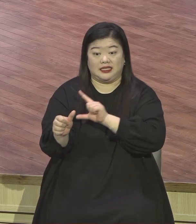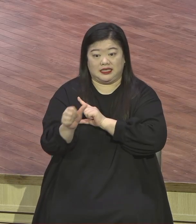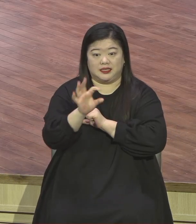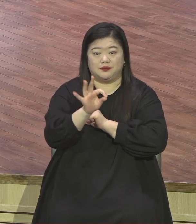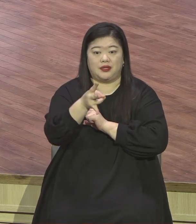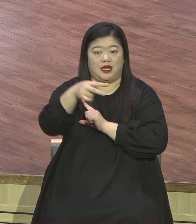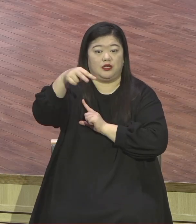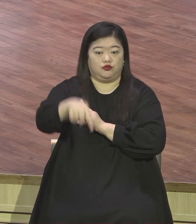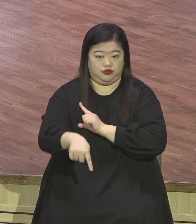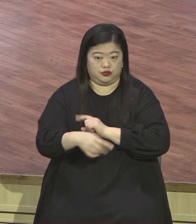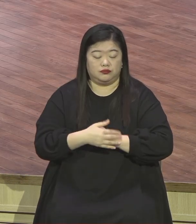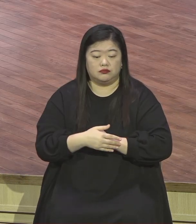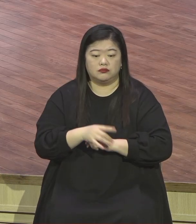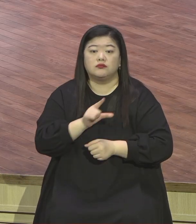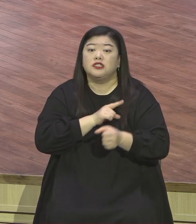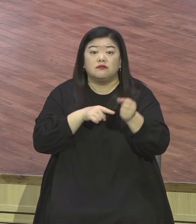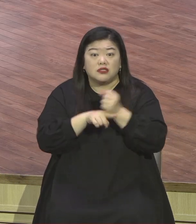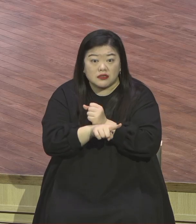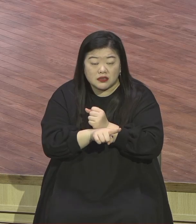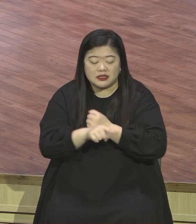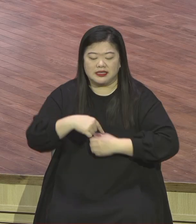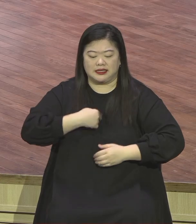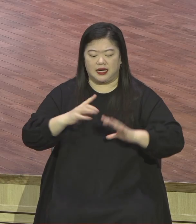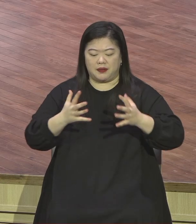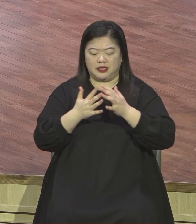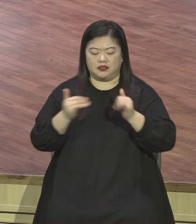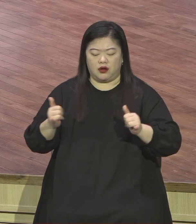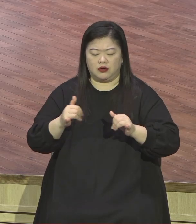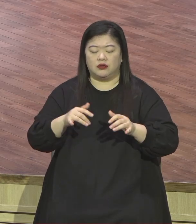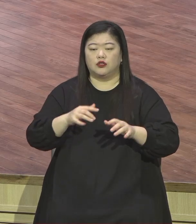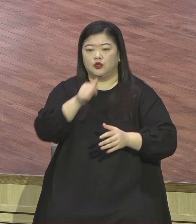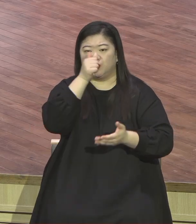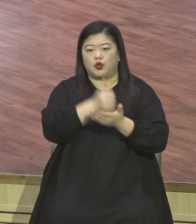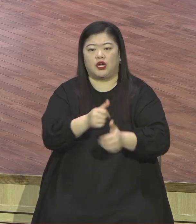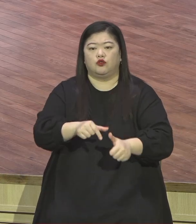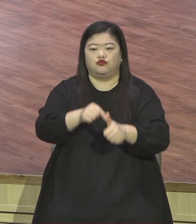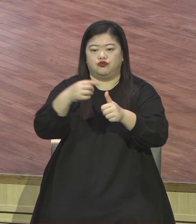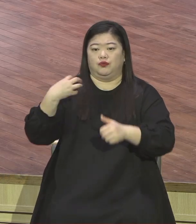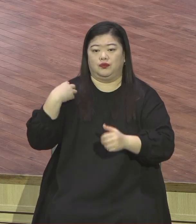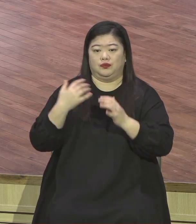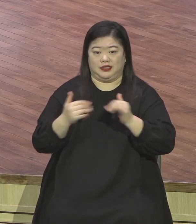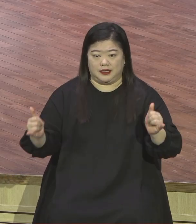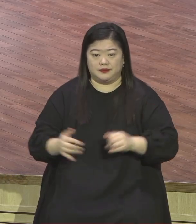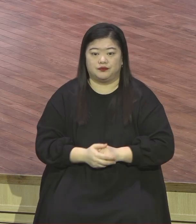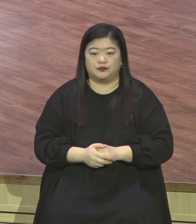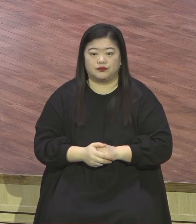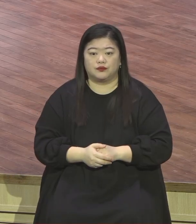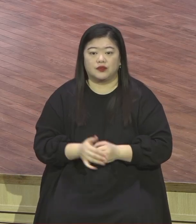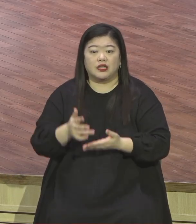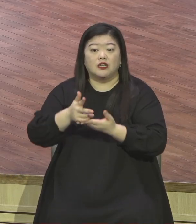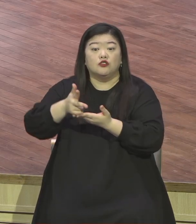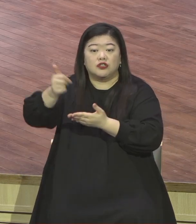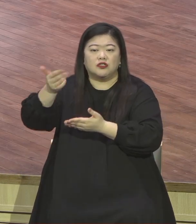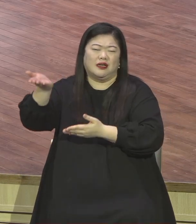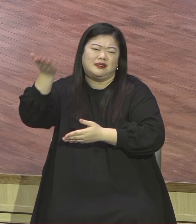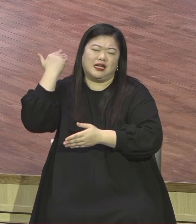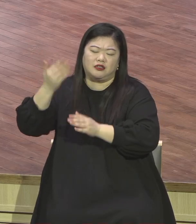백성을 그들의 죄에서 구원할 자 있으므라 하니라 이 모든 일이 된 것은 주께서 선자로 하신 말씀을 이루려 하십니다